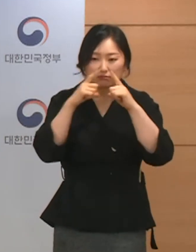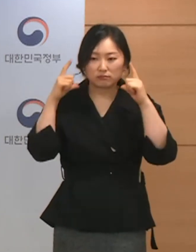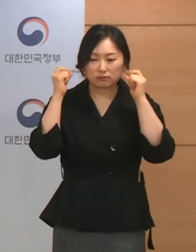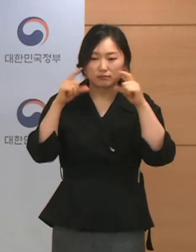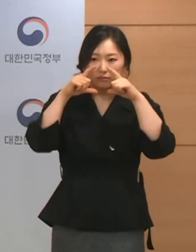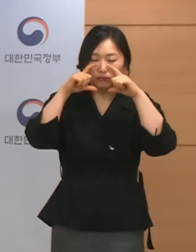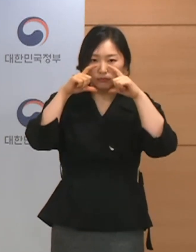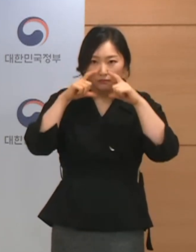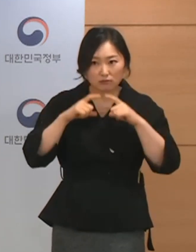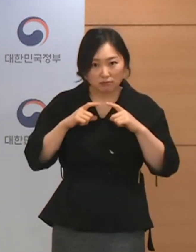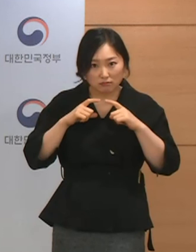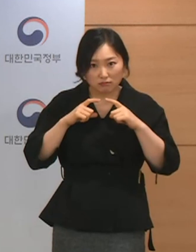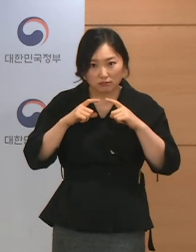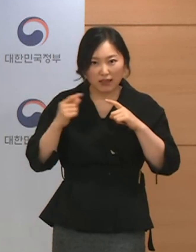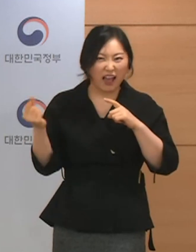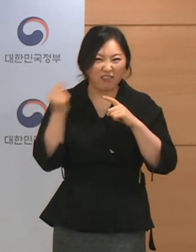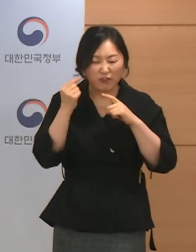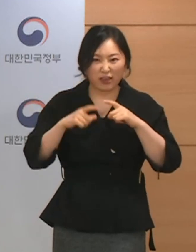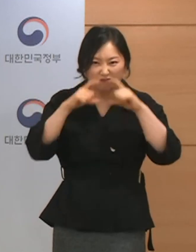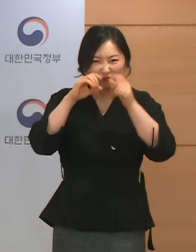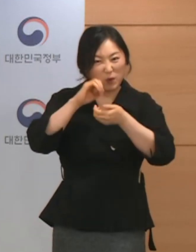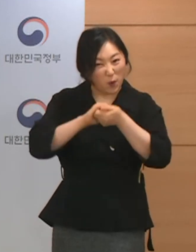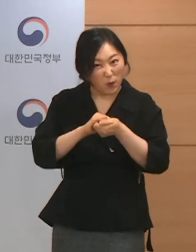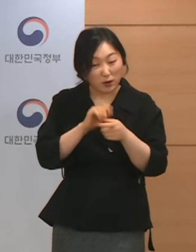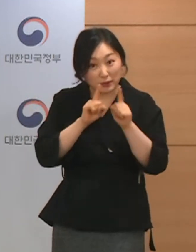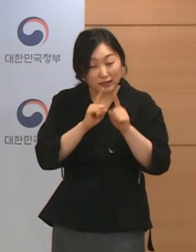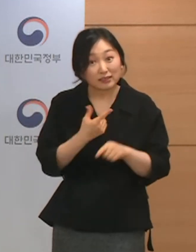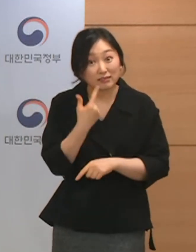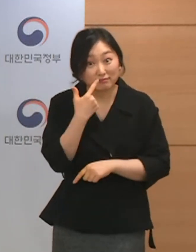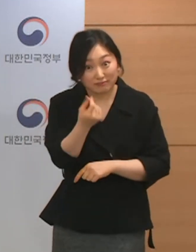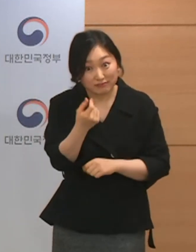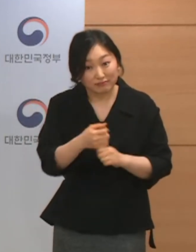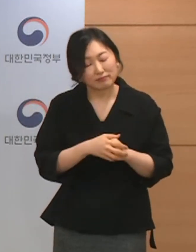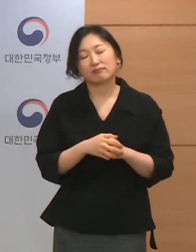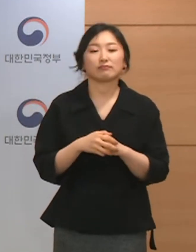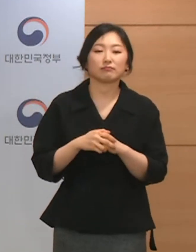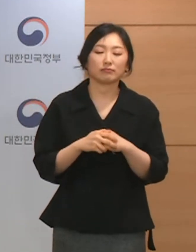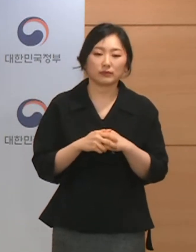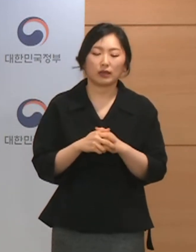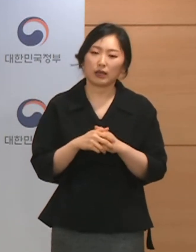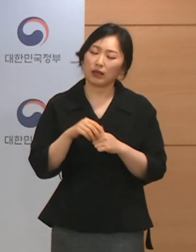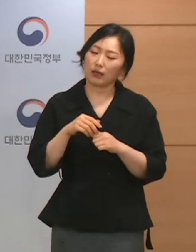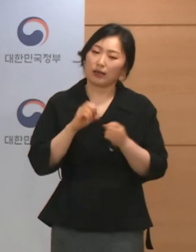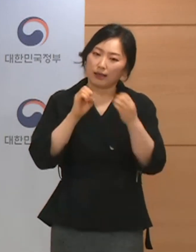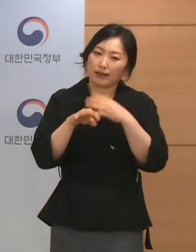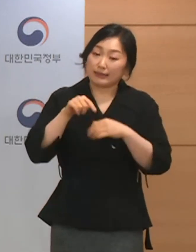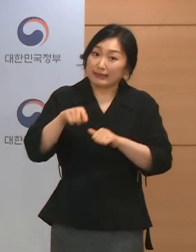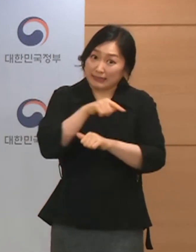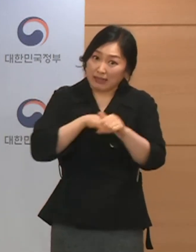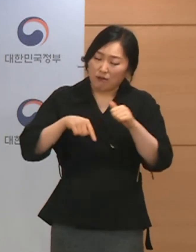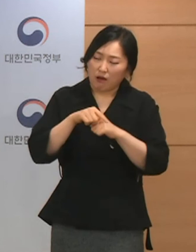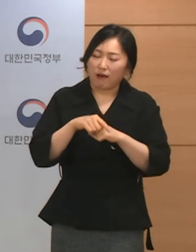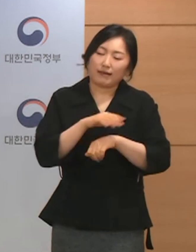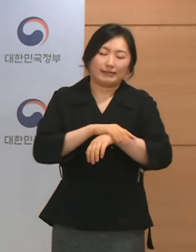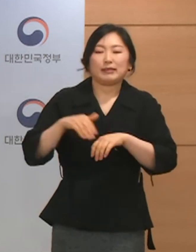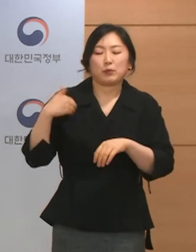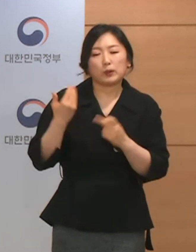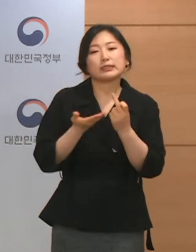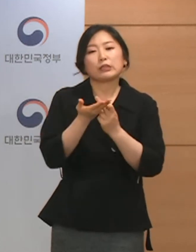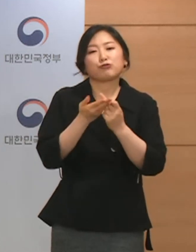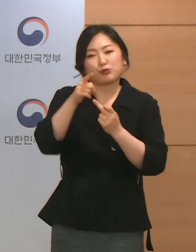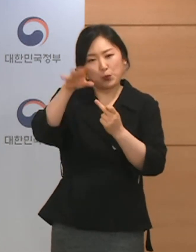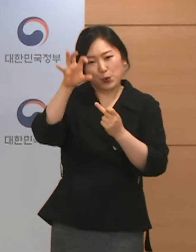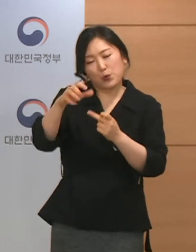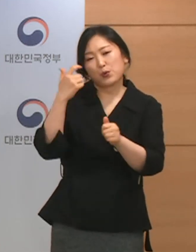의미인지 궁금합니다. 이 부분은 저희도 지금 상황을 정확하게 모르겠어서 제주도로 문의를 좀 하실